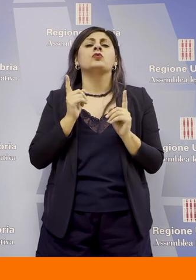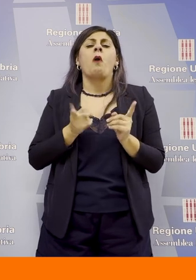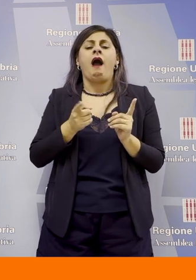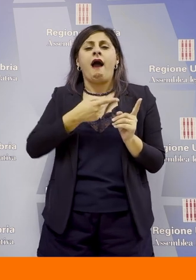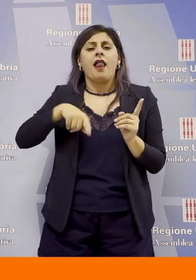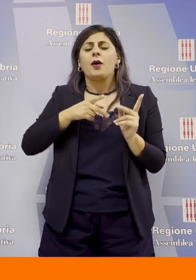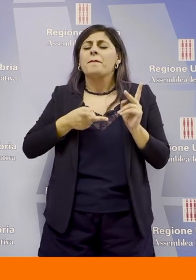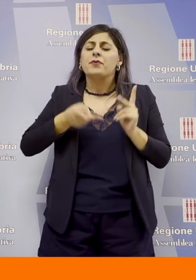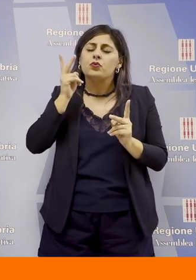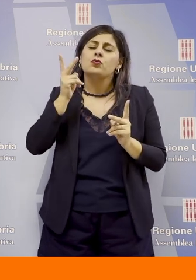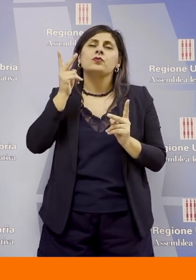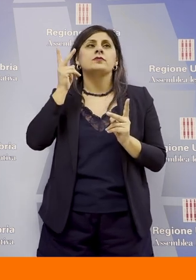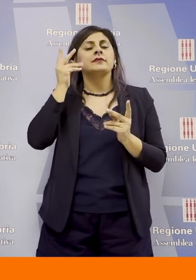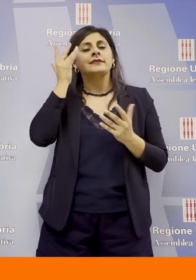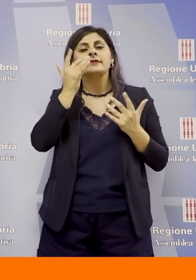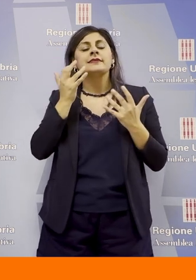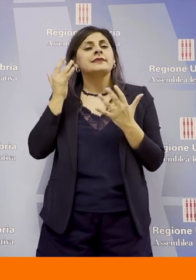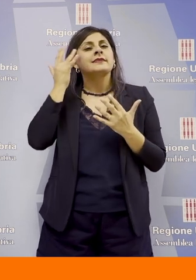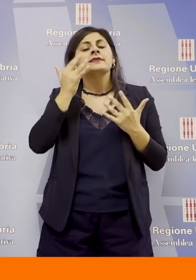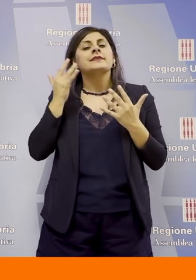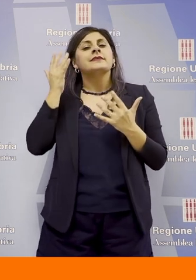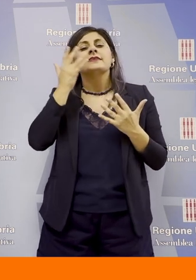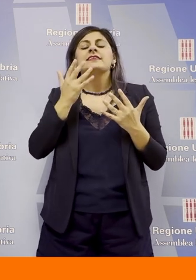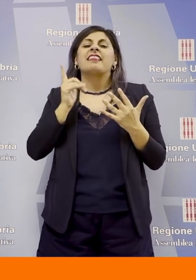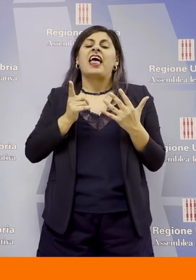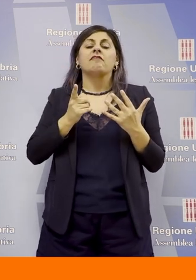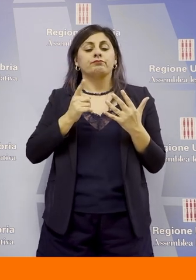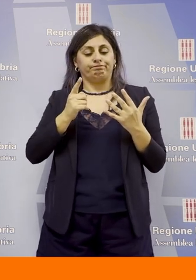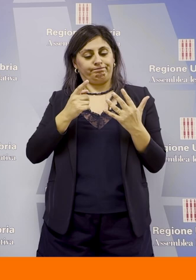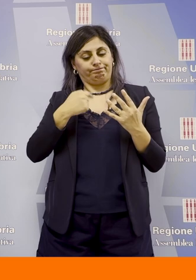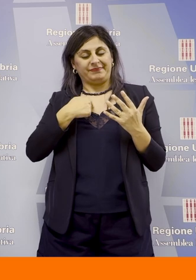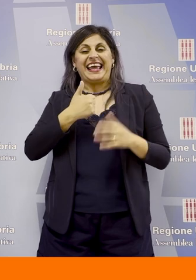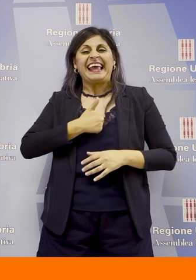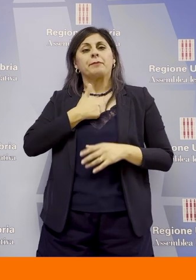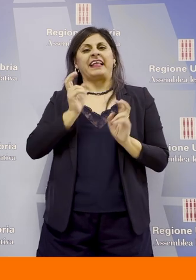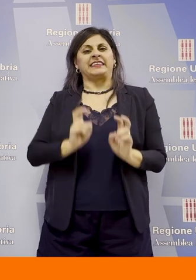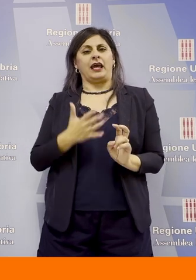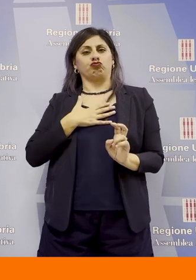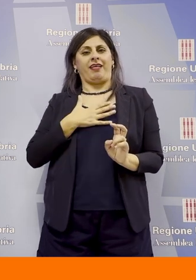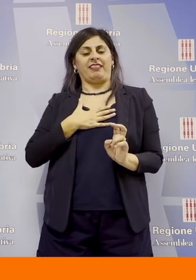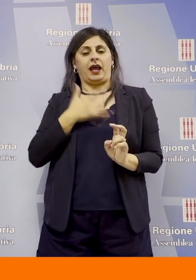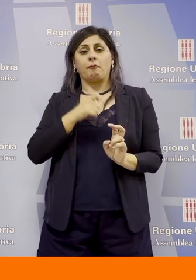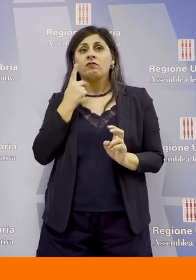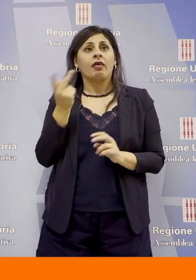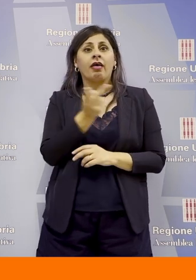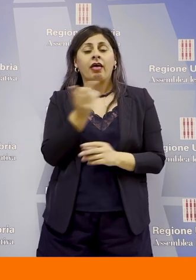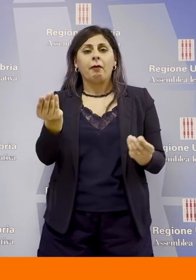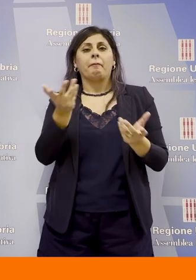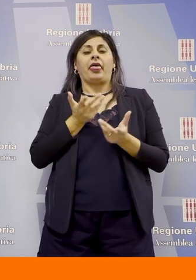puntare su quelle che sono un'indipendenza energetica ma anche e soprattutto riuscire a far fronte a quella che è la